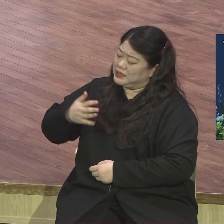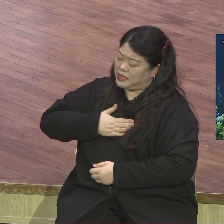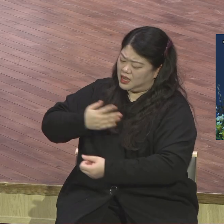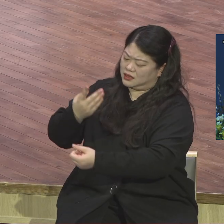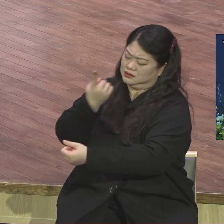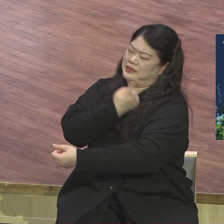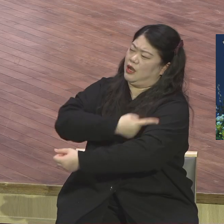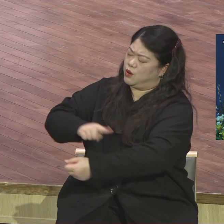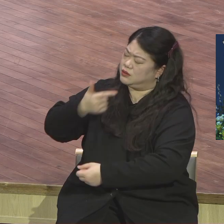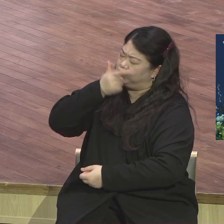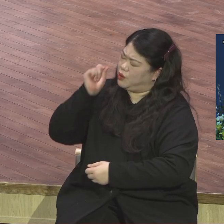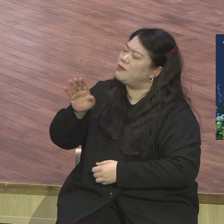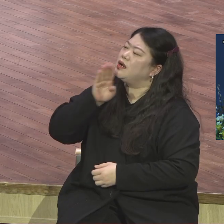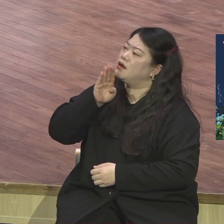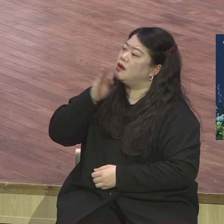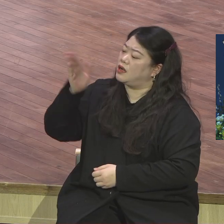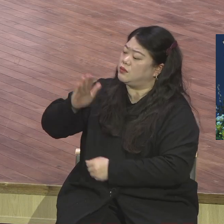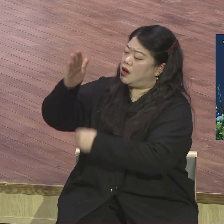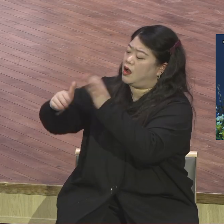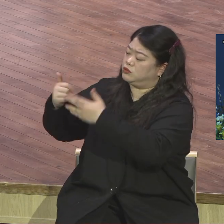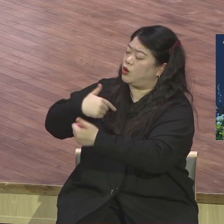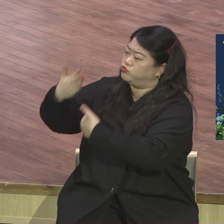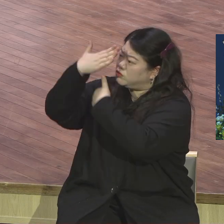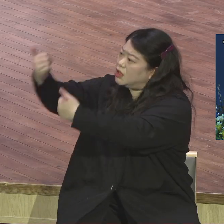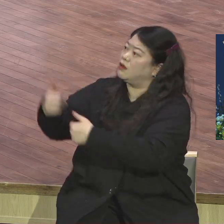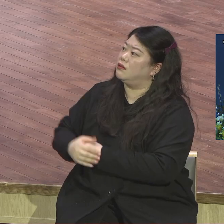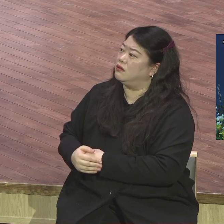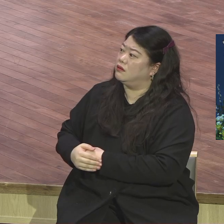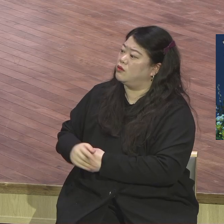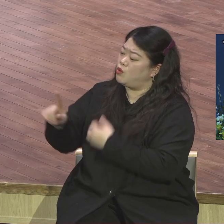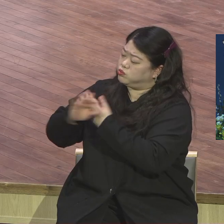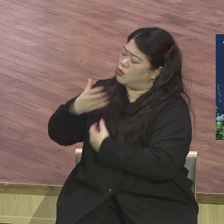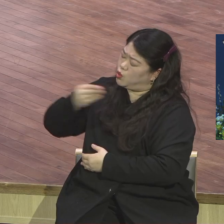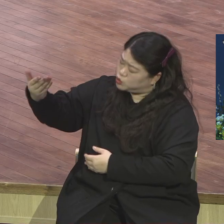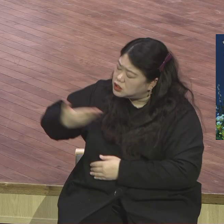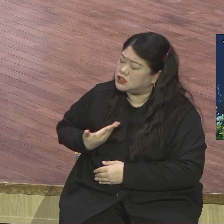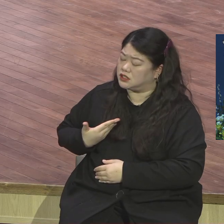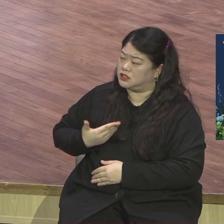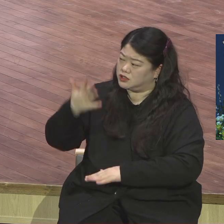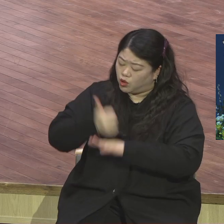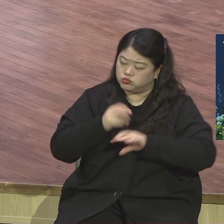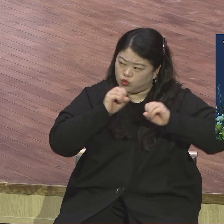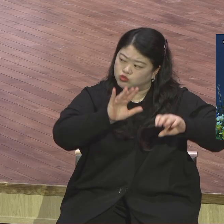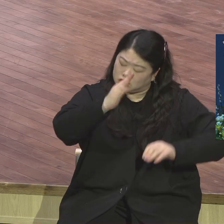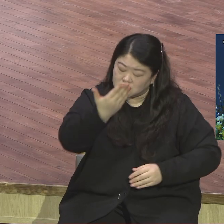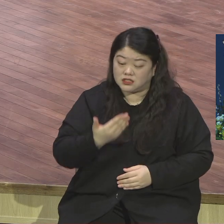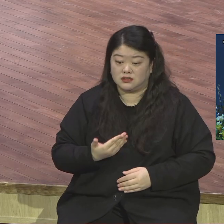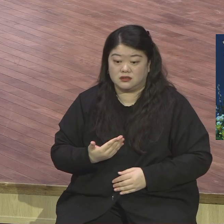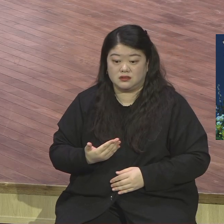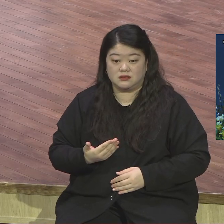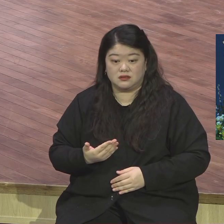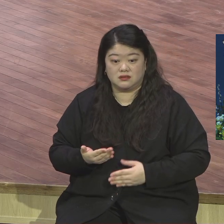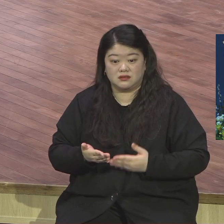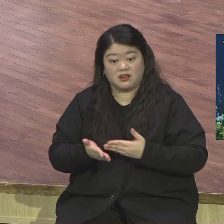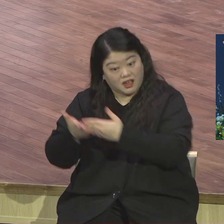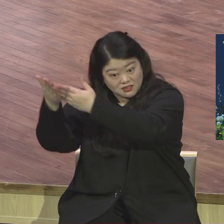능하게 하셔서 재물을 얻을 능력을 주옵소서 은약 잡고 기도하시기 바랍니다 재물을 얻을 능력 하나님